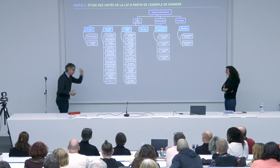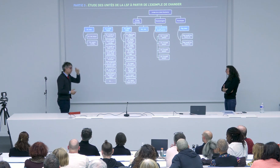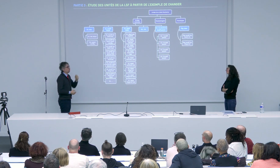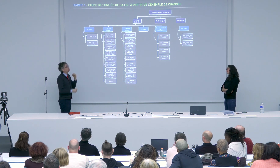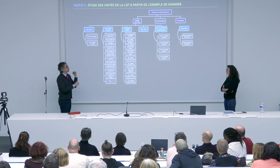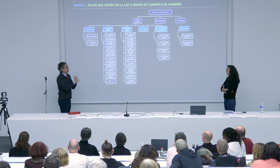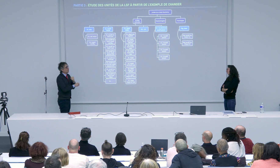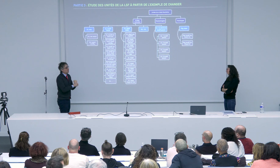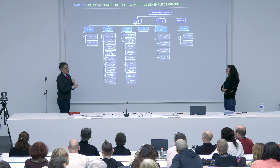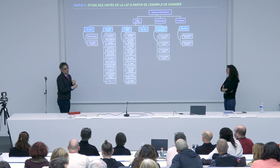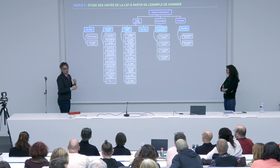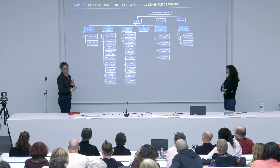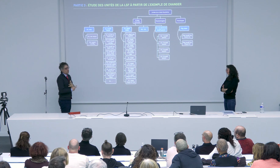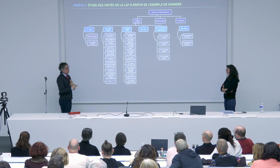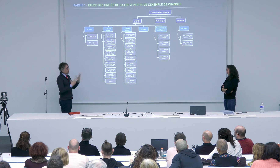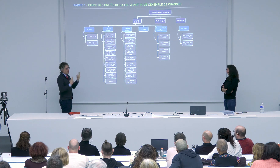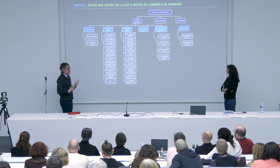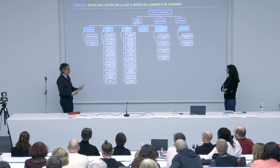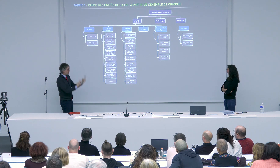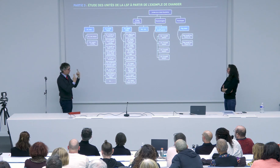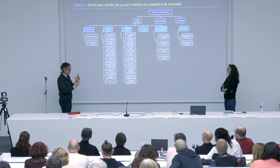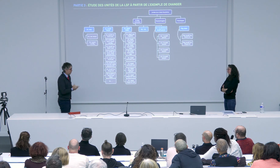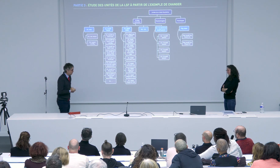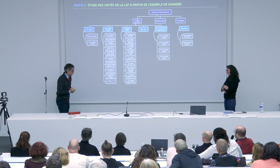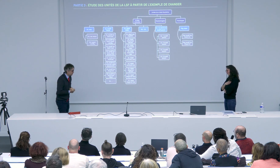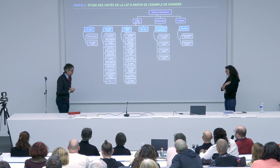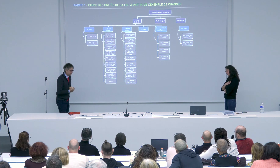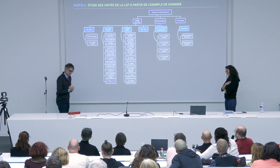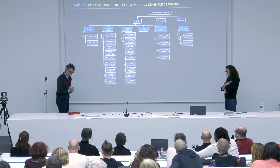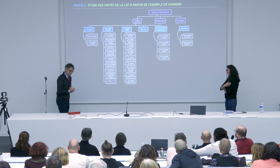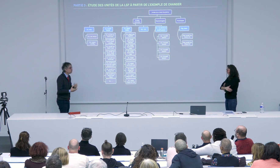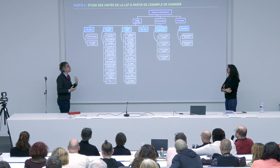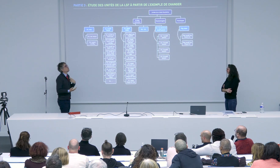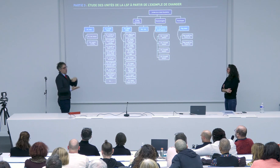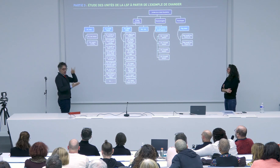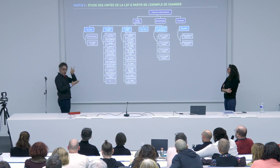d'abord je tiens à remercier Attis pour le travail qui a été fourni d'une très grande valeur